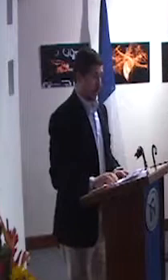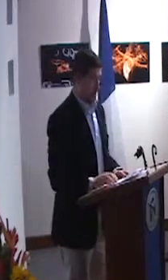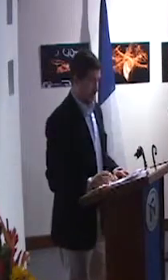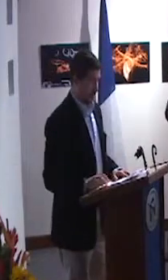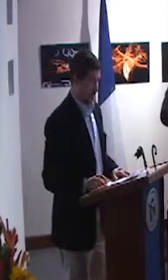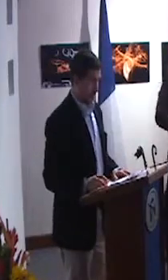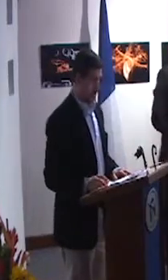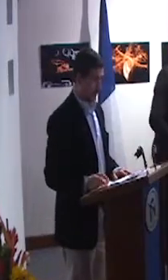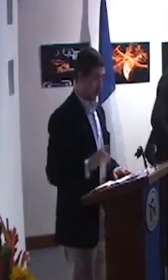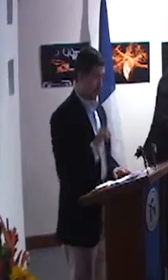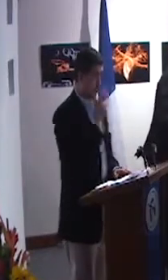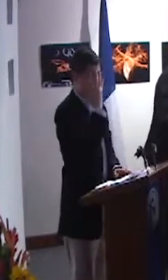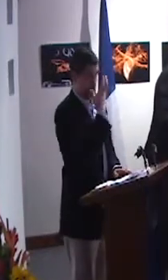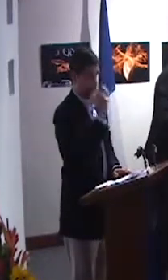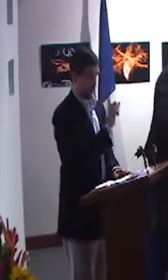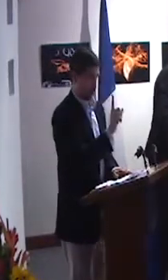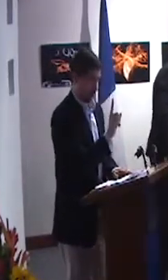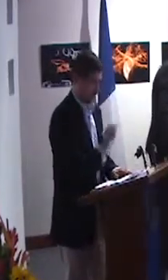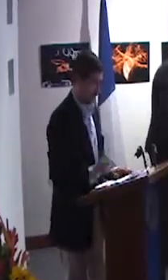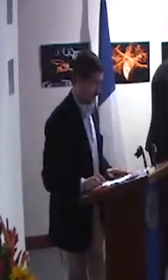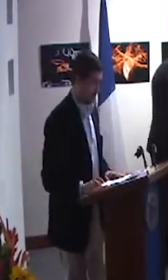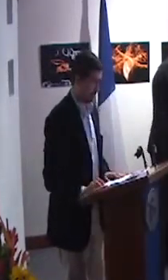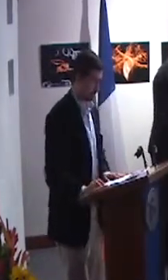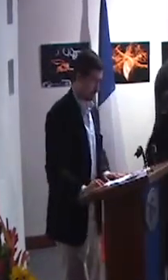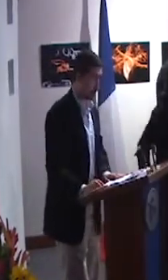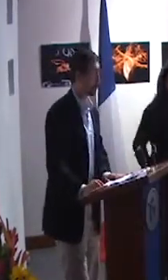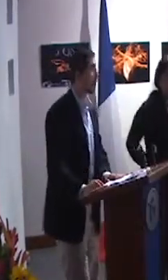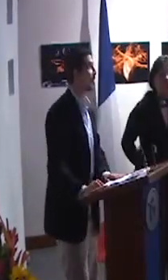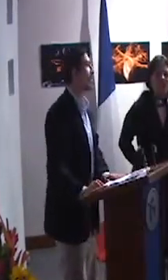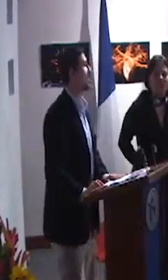Tomamos todos por favor, nos ponemos todos de pie.